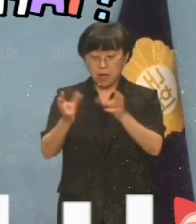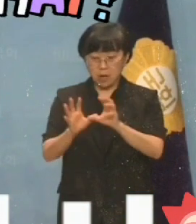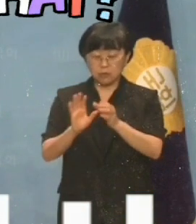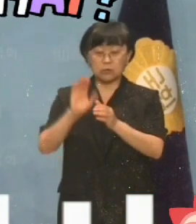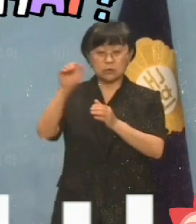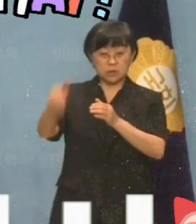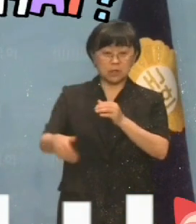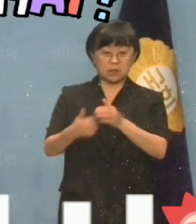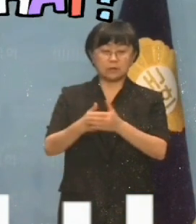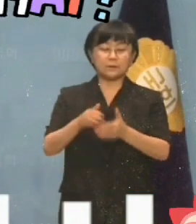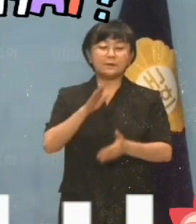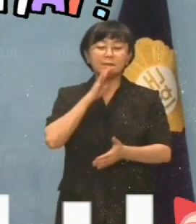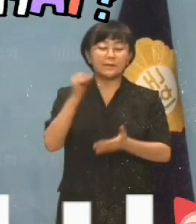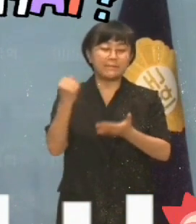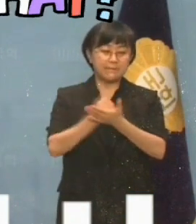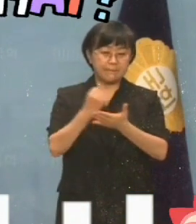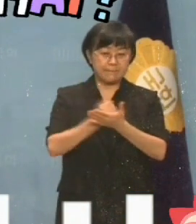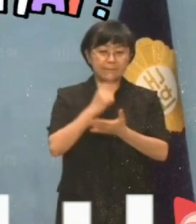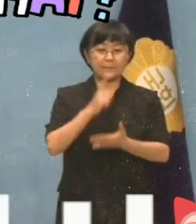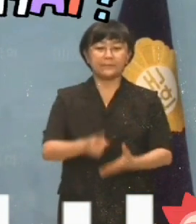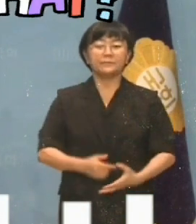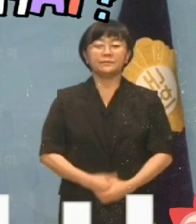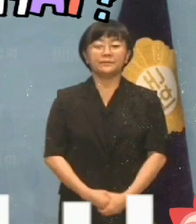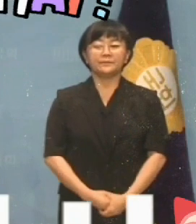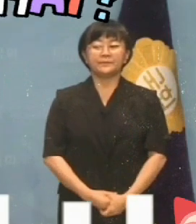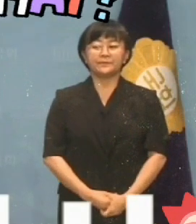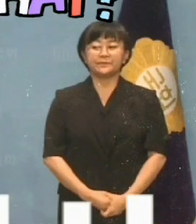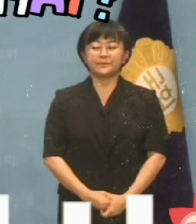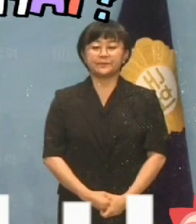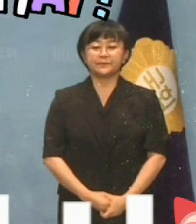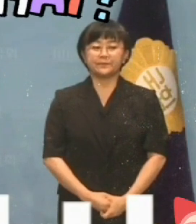참담한 현실에 개탄을 금치 못하겠습니다.